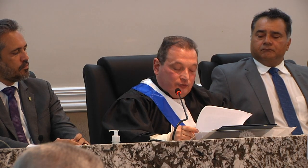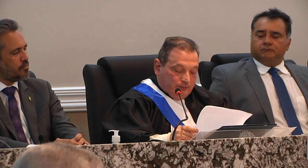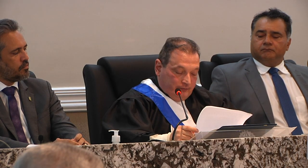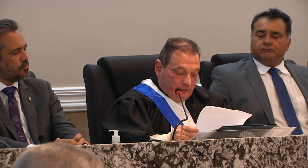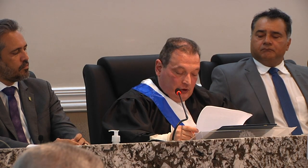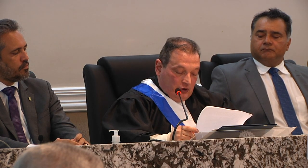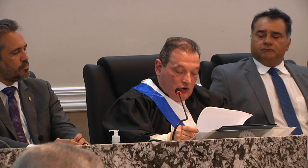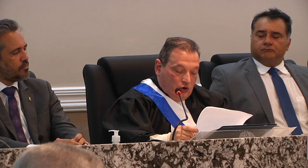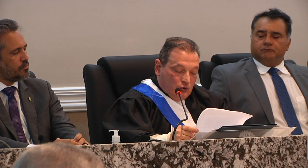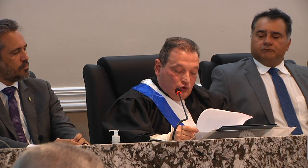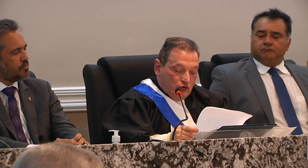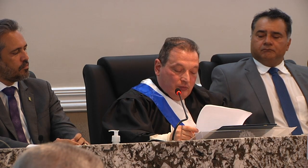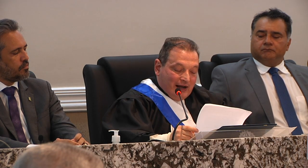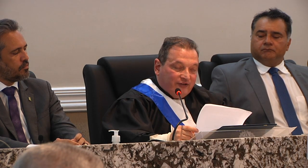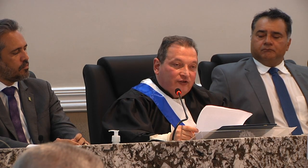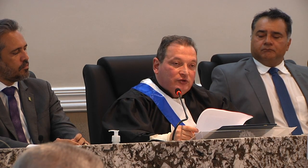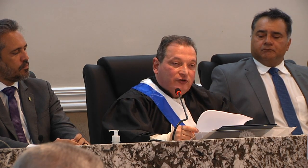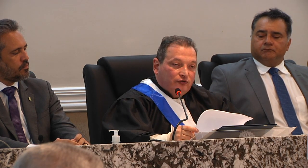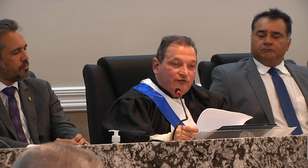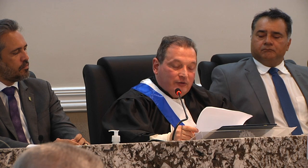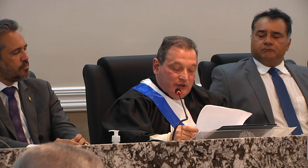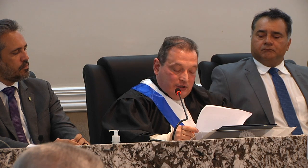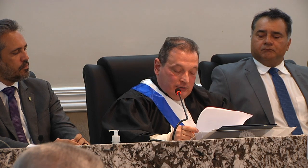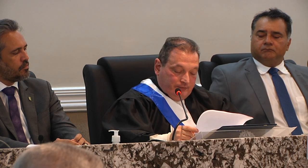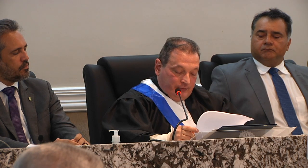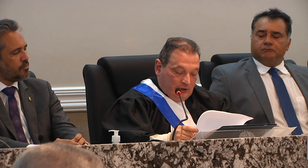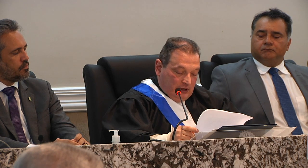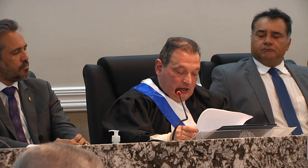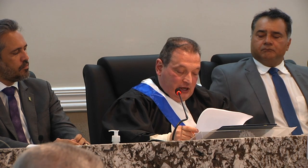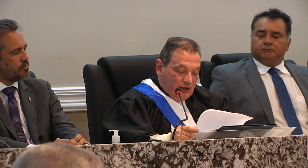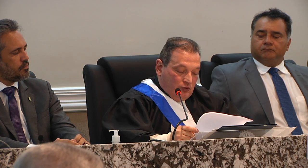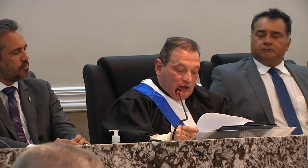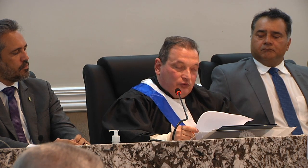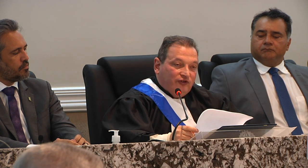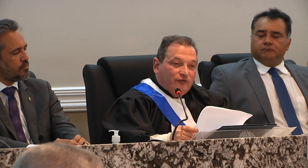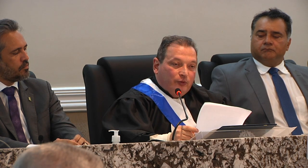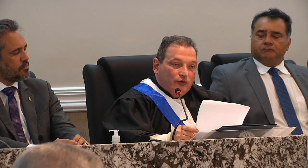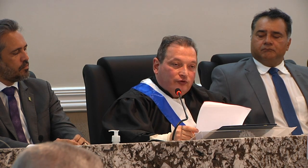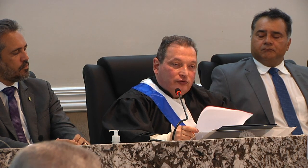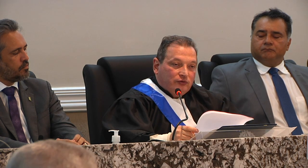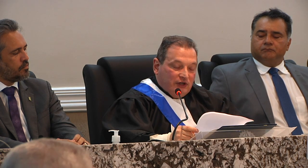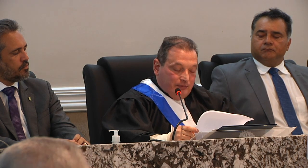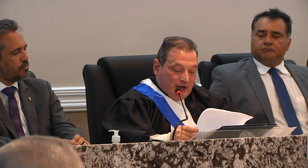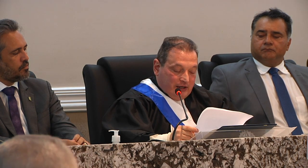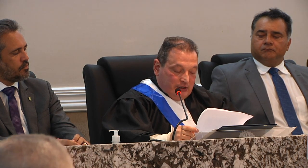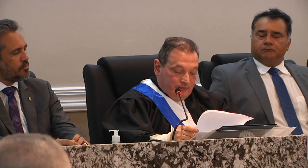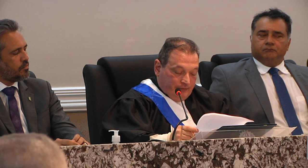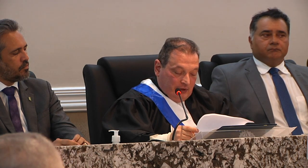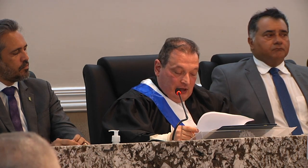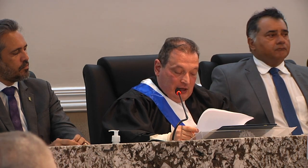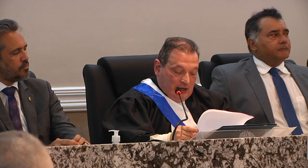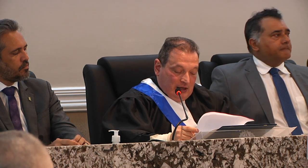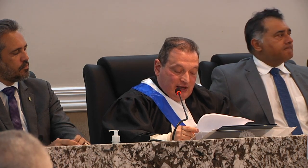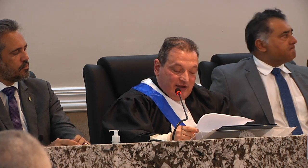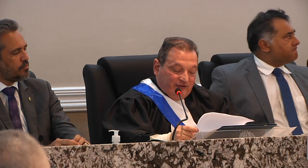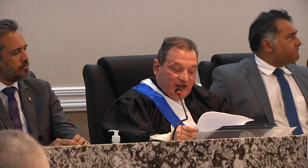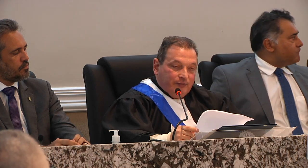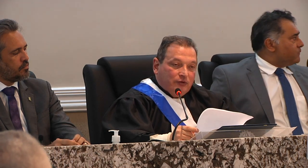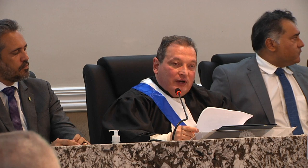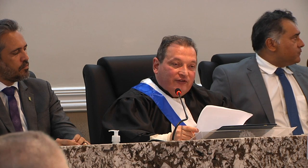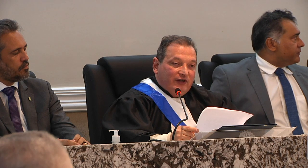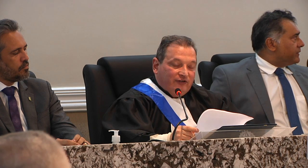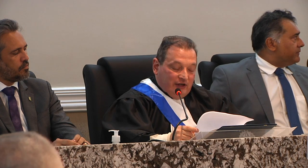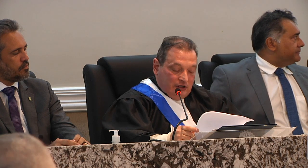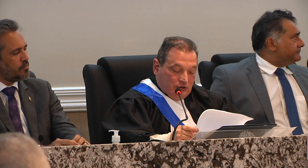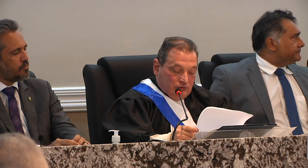valoroso orgulho máximo de sua família enquanto esposo e pai e